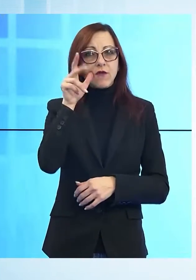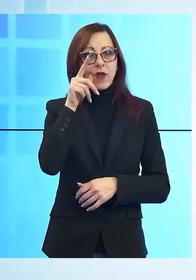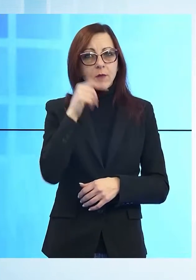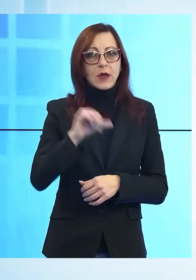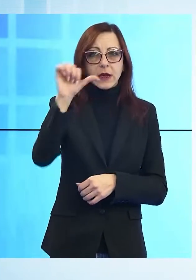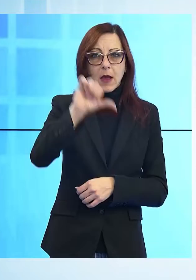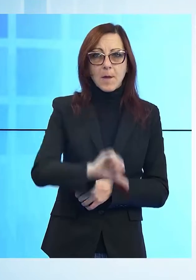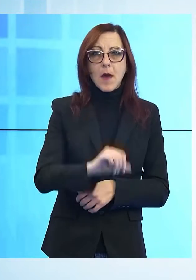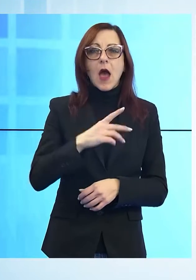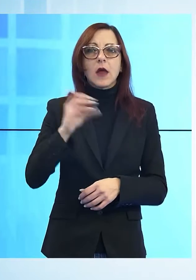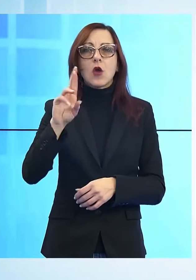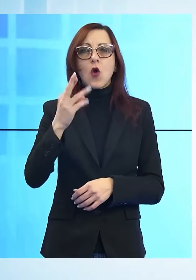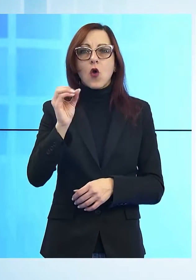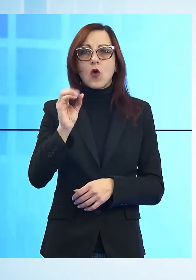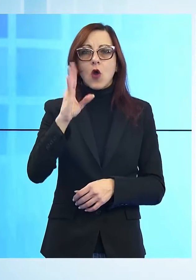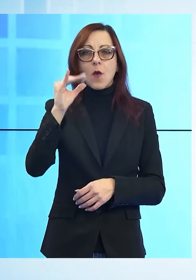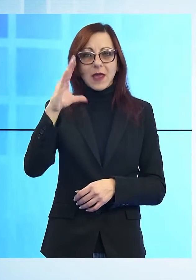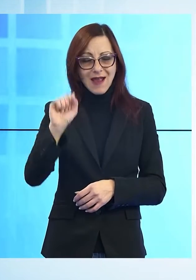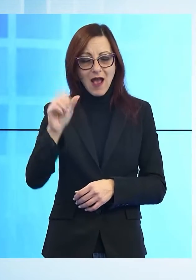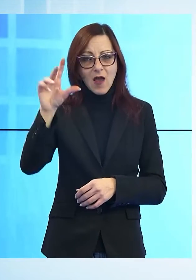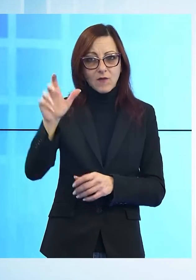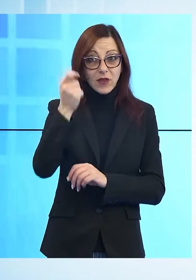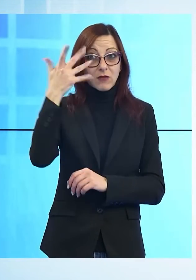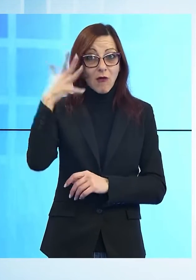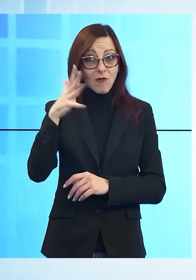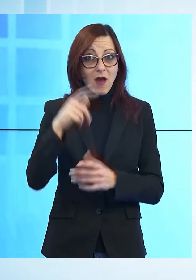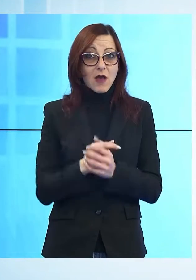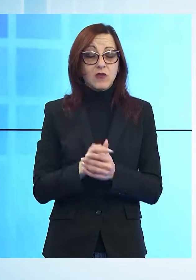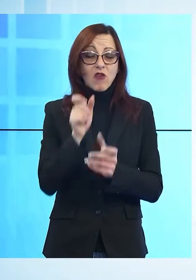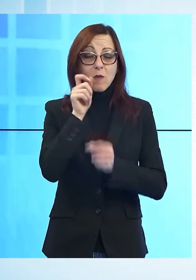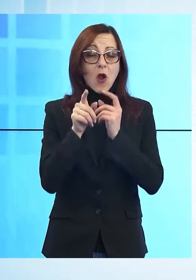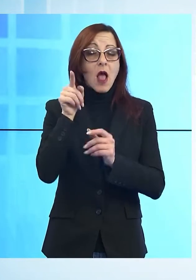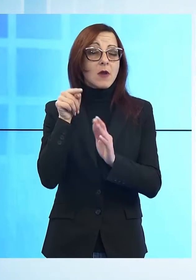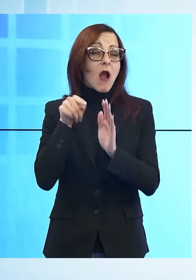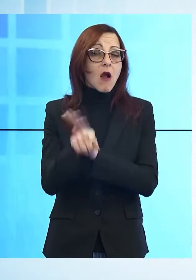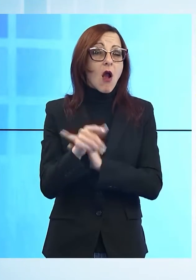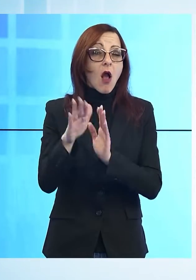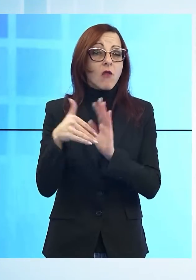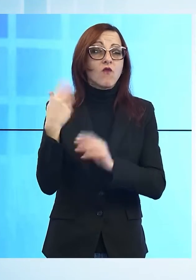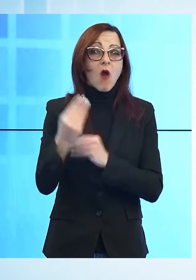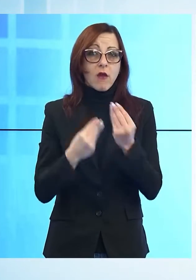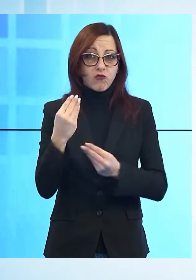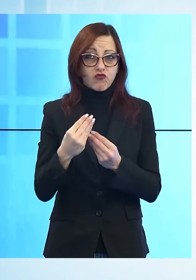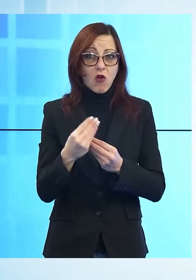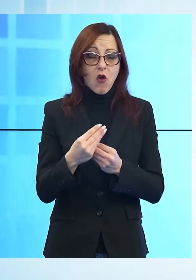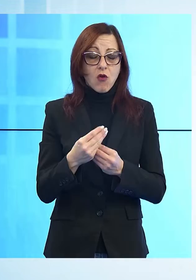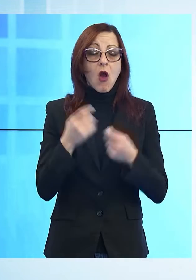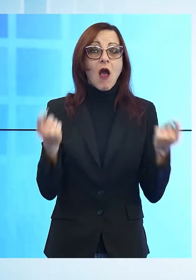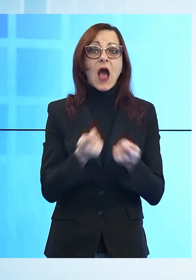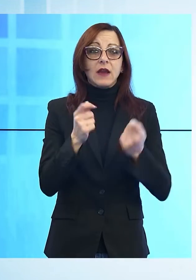contro la formazione bergamasca, polemiche per il gol delle ospiti in sospetto fuori gioco, espulso l'allenatore Tarantino.